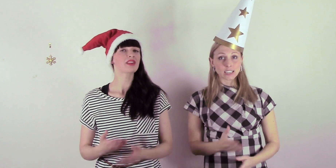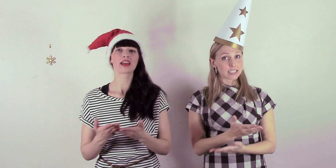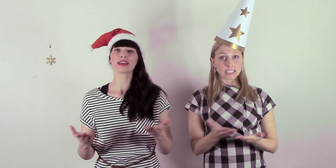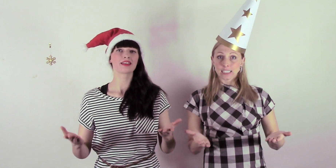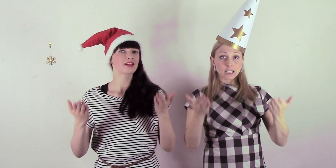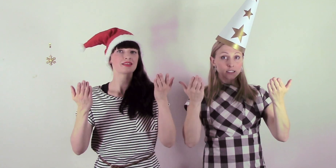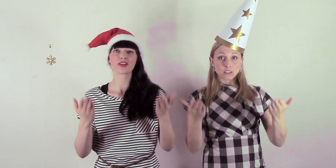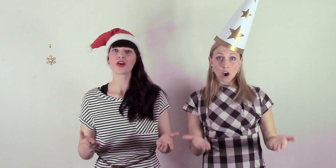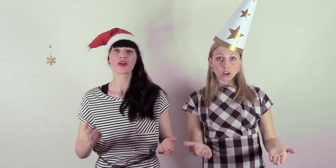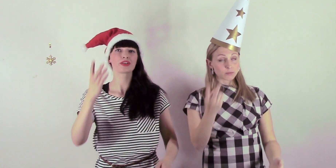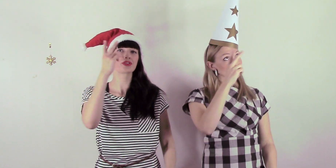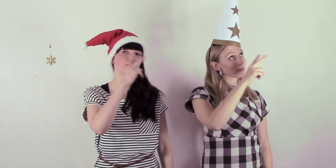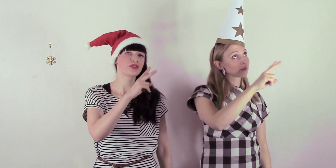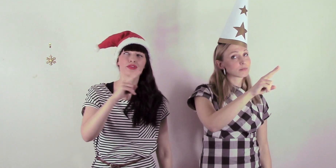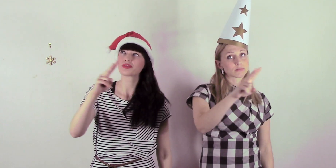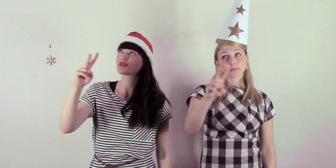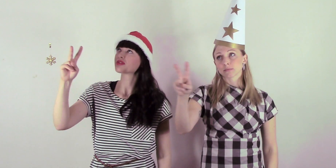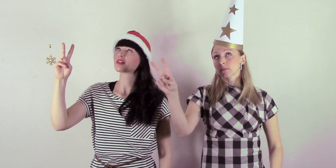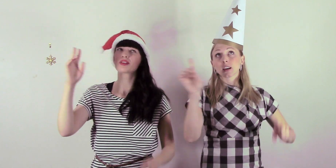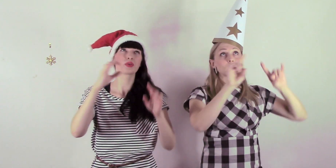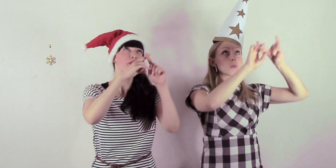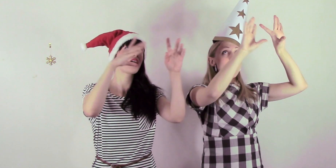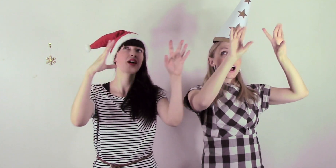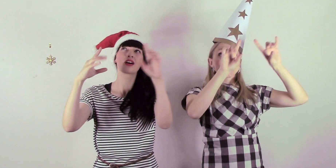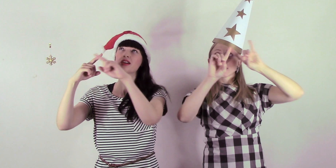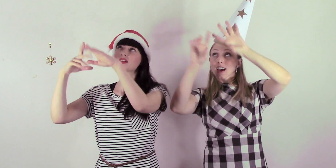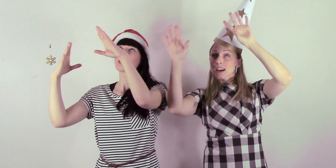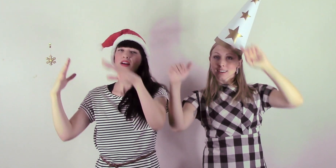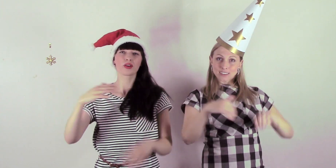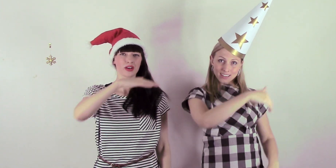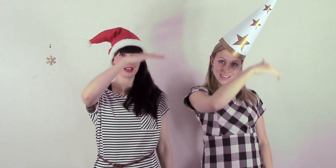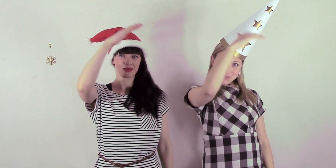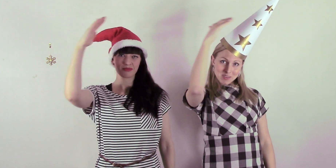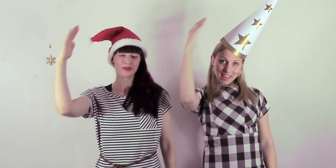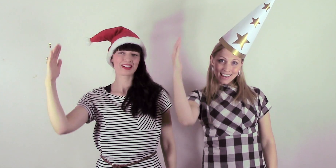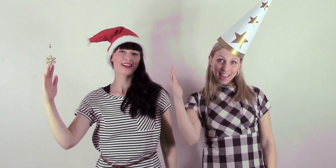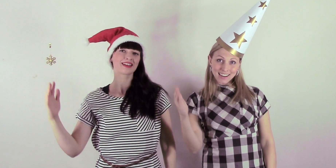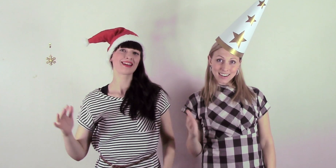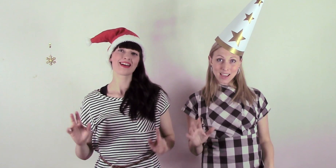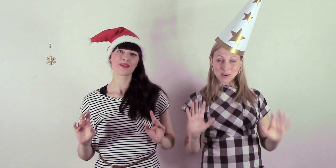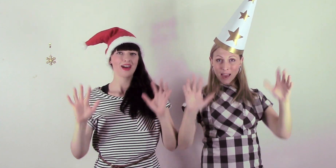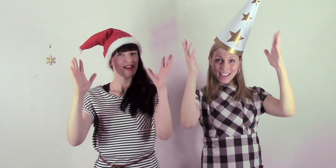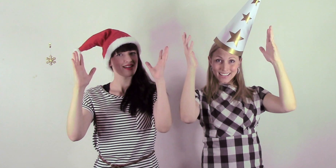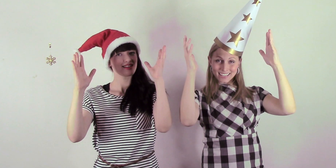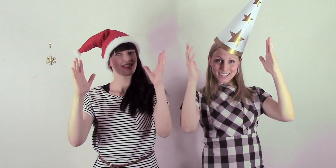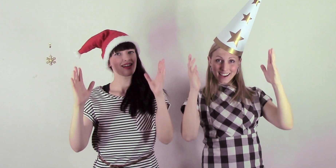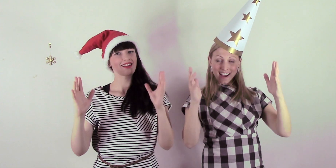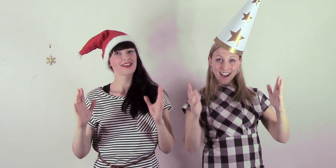Ingen dag är synesen Stjärnorna på himmelen Det blänkar